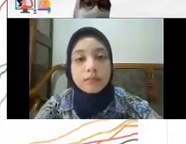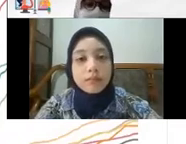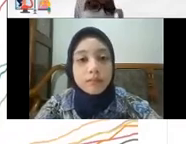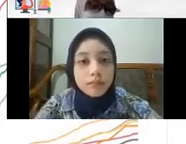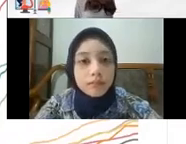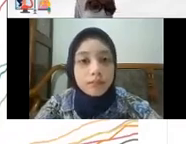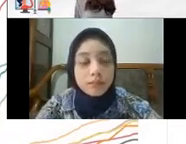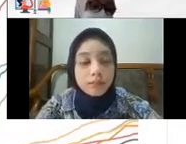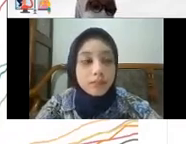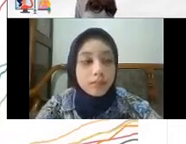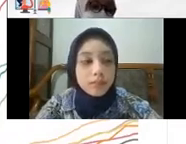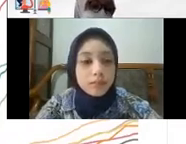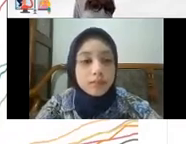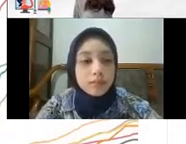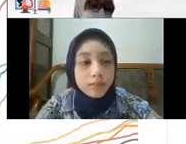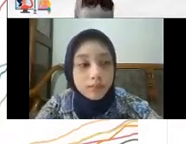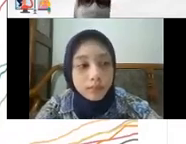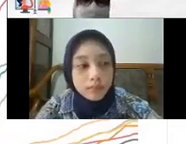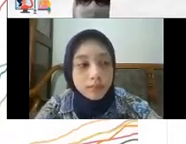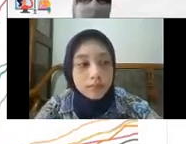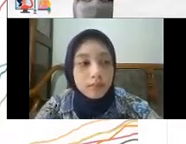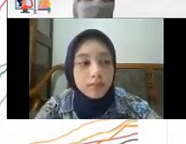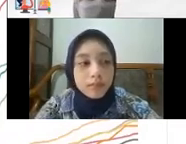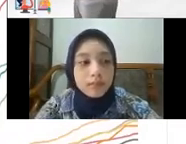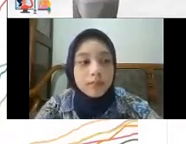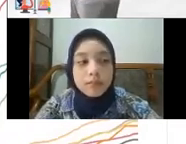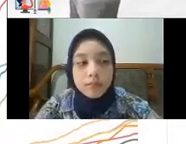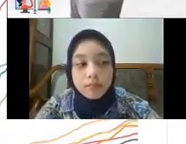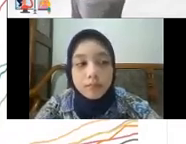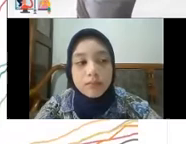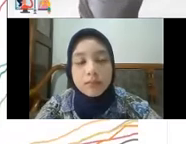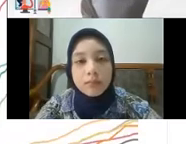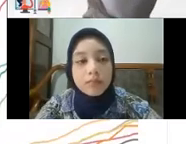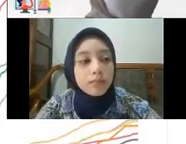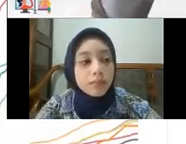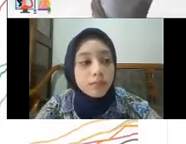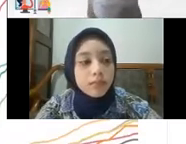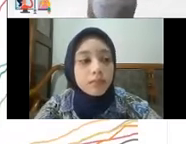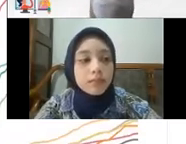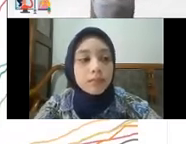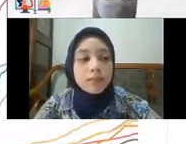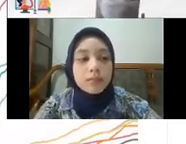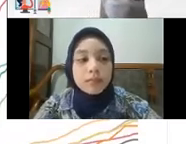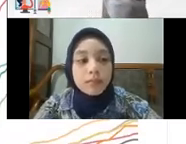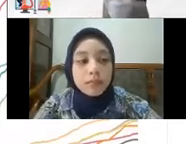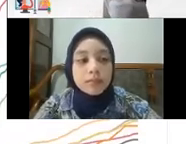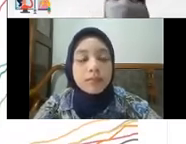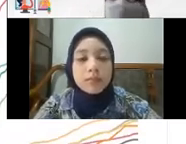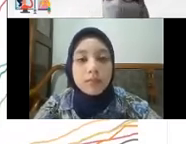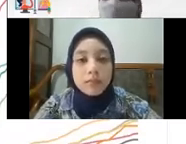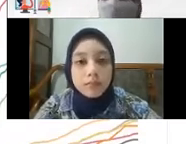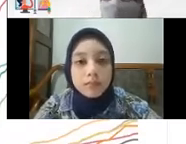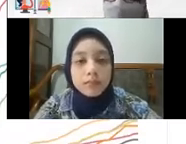menerapkan R-not ini Atau tingkat penularan dari virus COVID ini